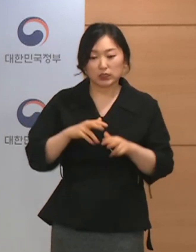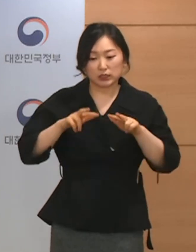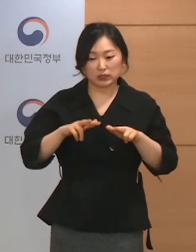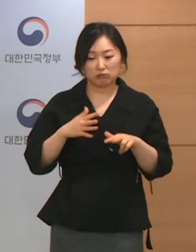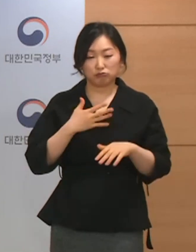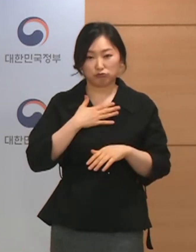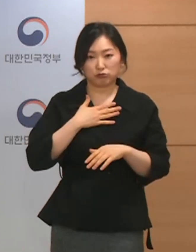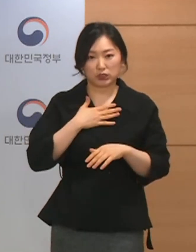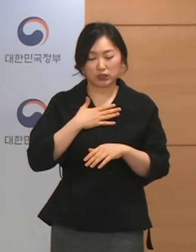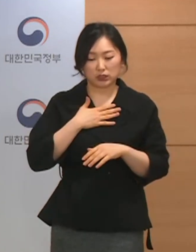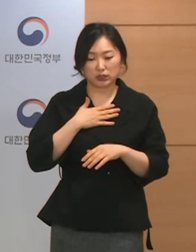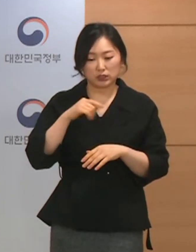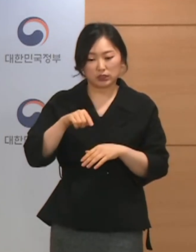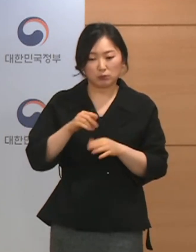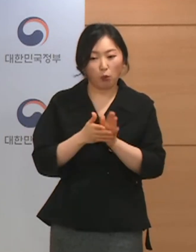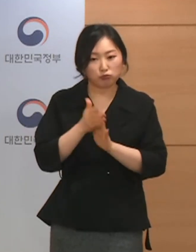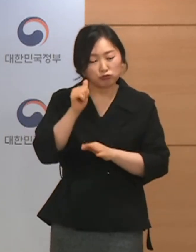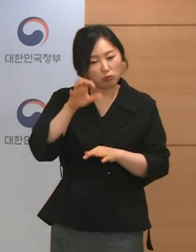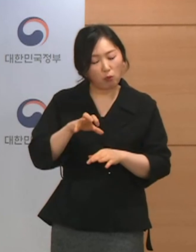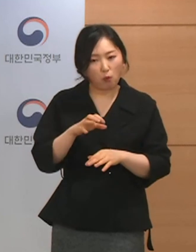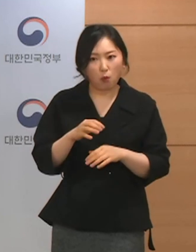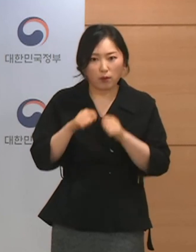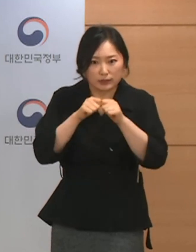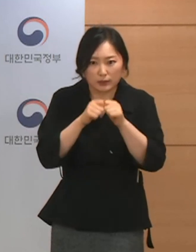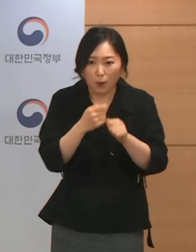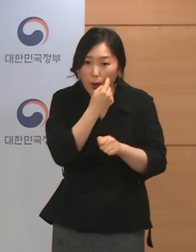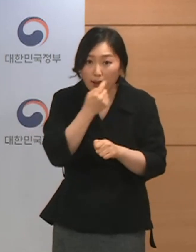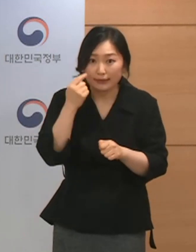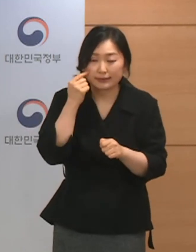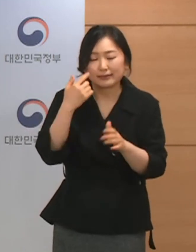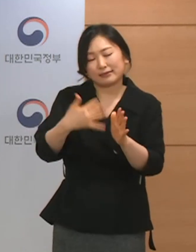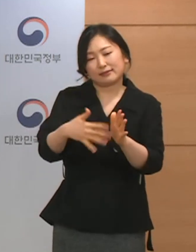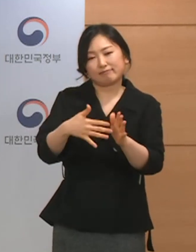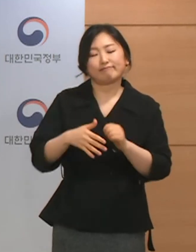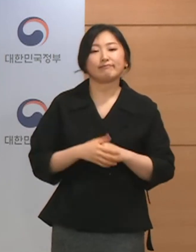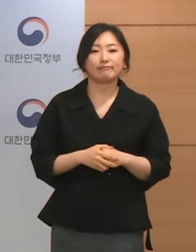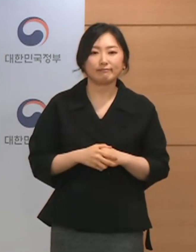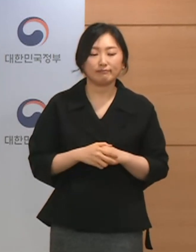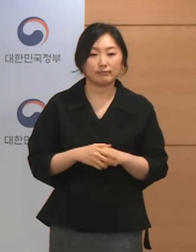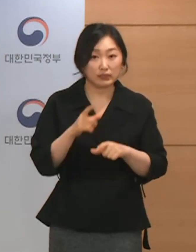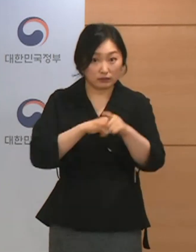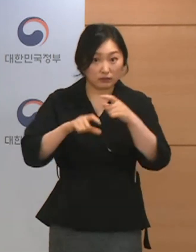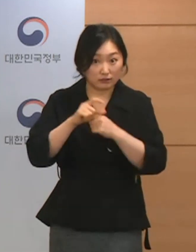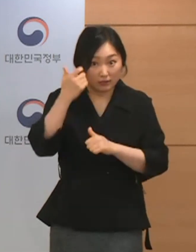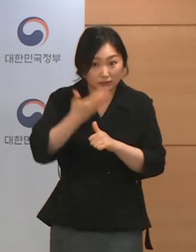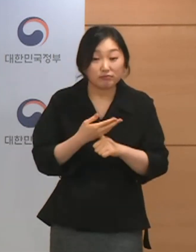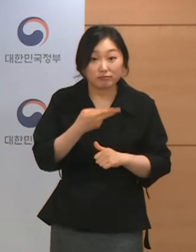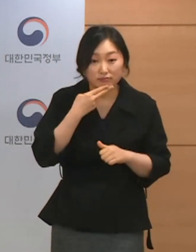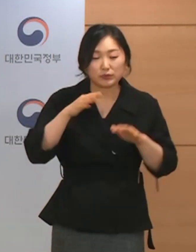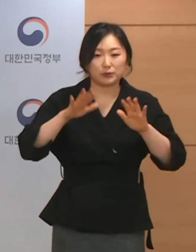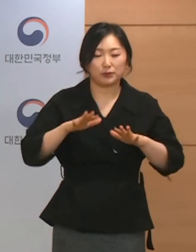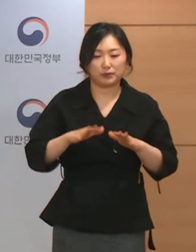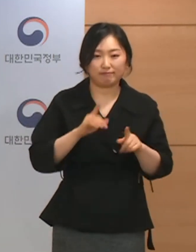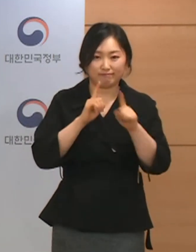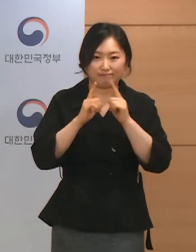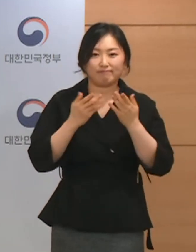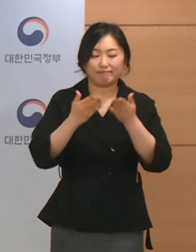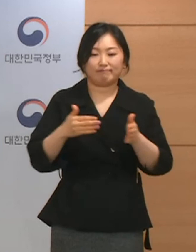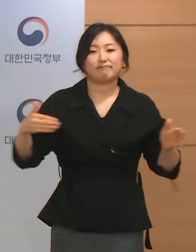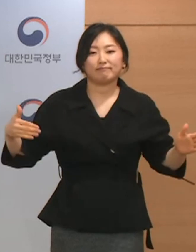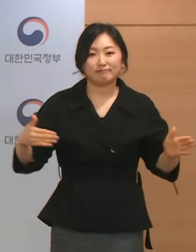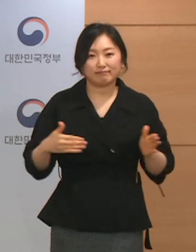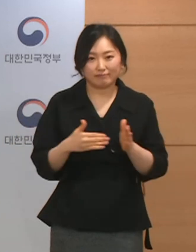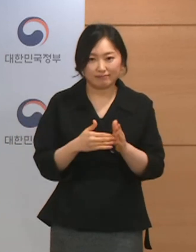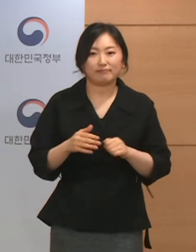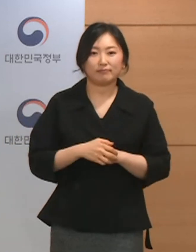상세하게는 파악을 못하고 있는 상황입니다. 네 더 이상 질의가 없어서 이것으로 질의응답을 마치겠습니다.